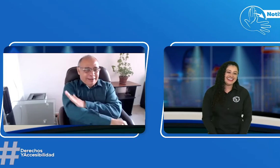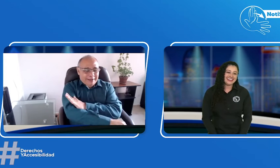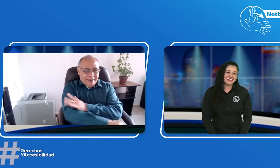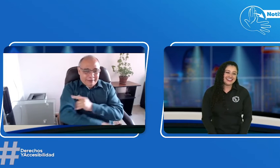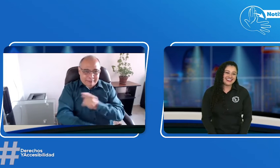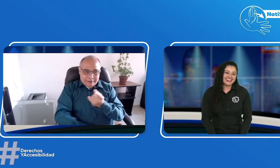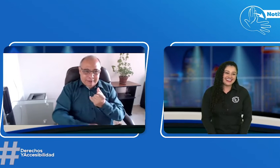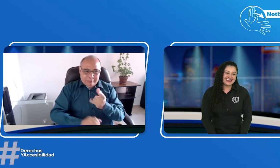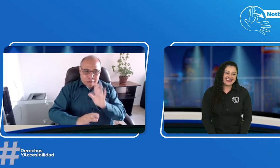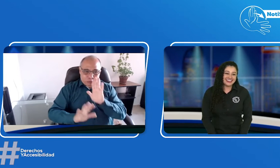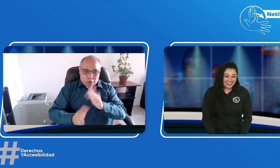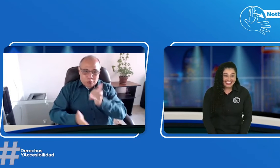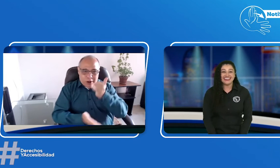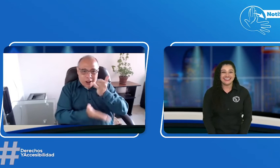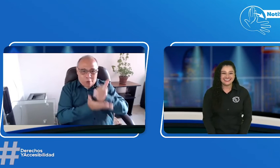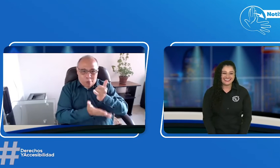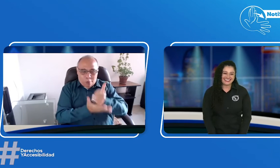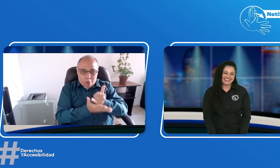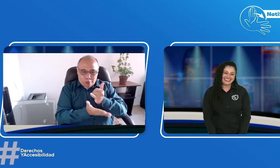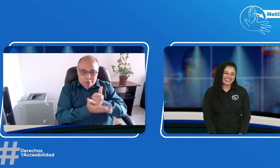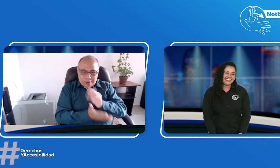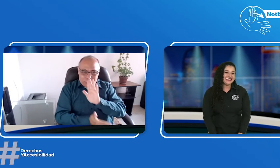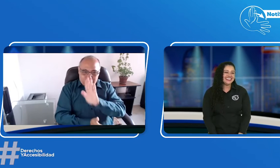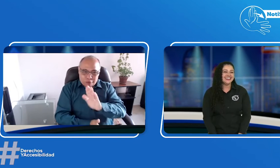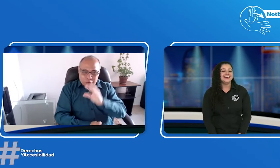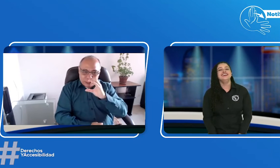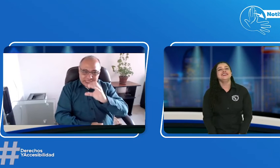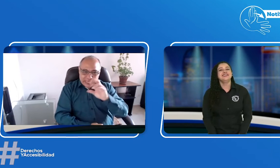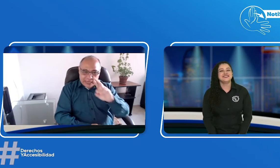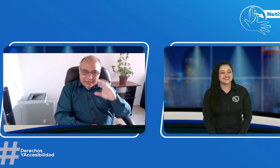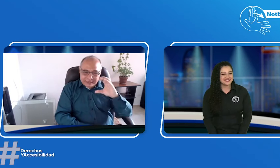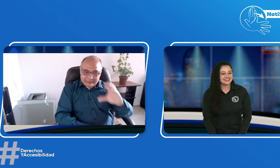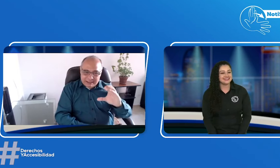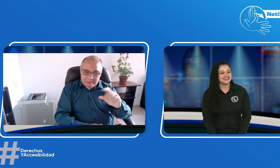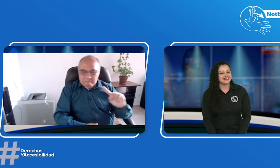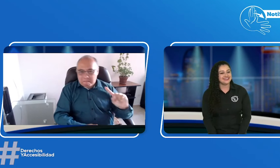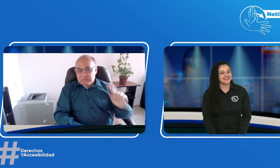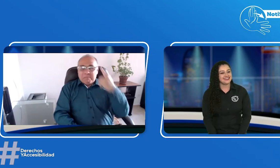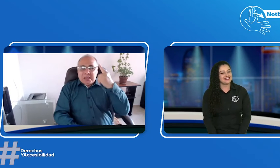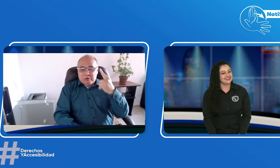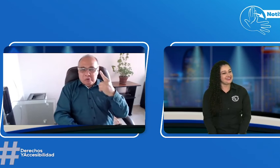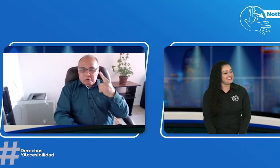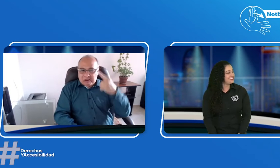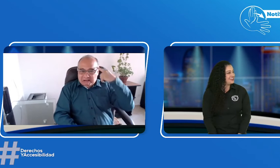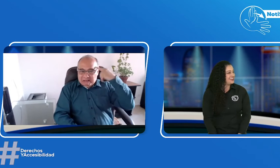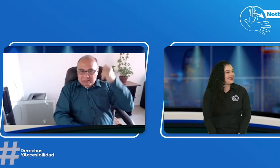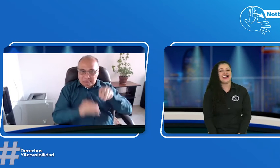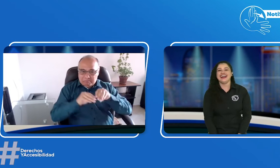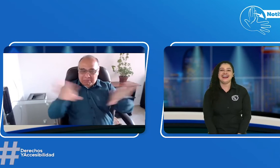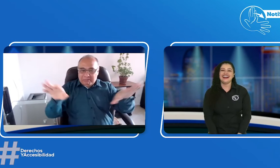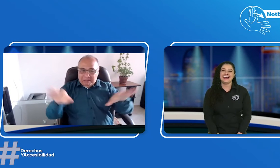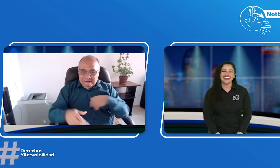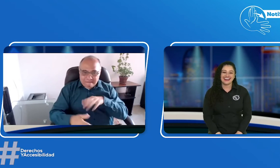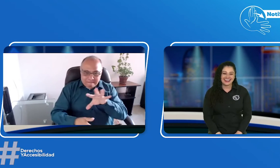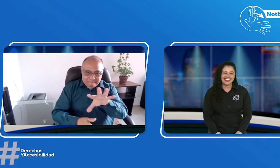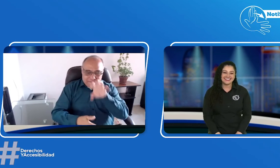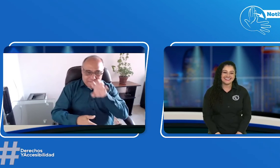Mira Henry. Me emociona ver que el comisionado de la CRC es el primero que se